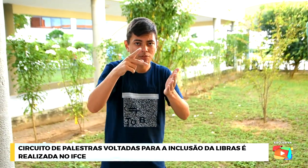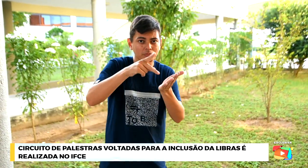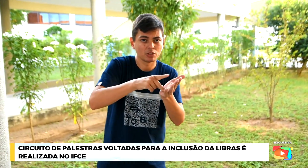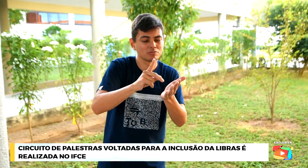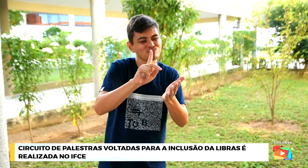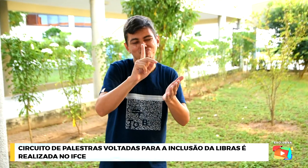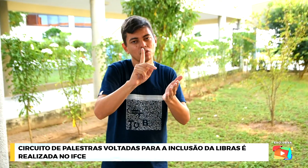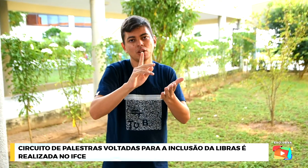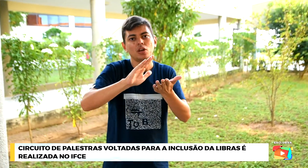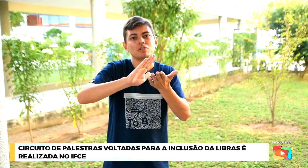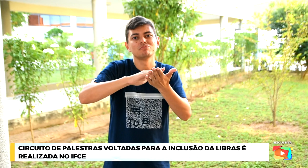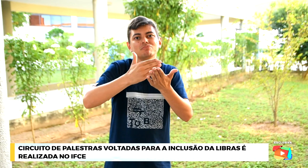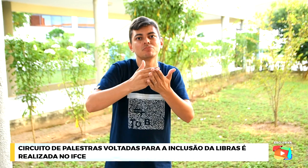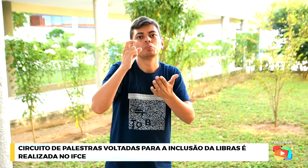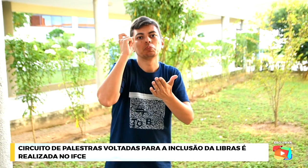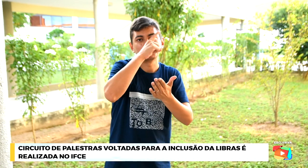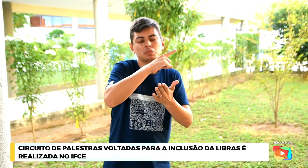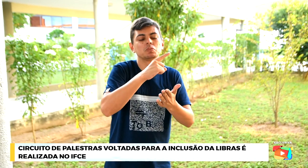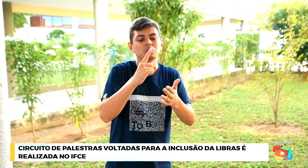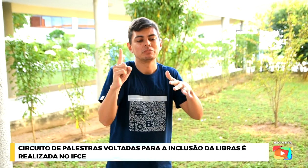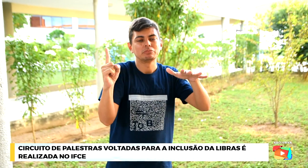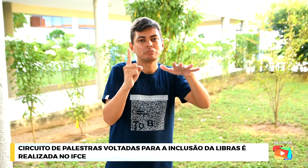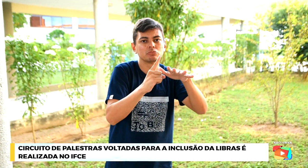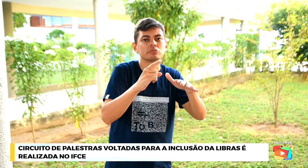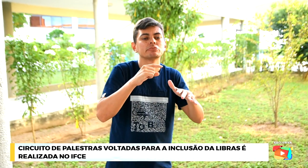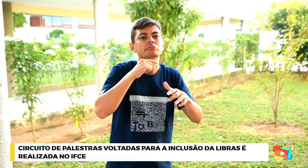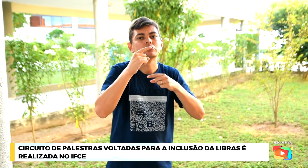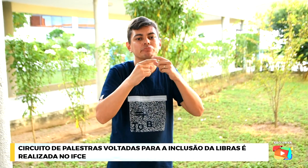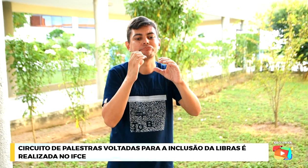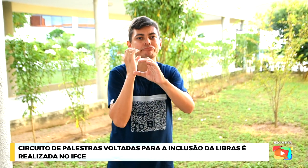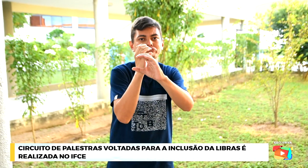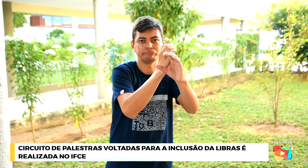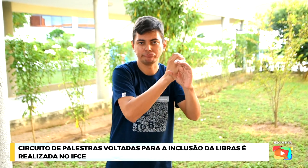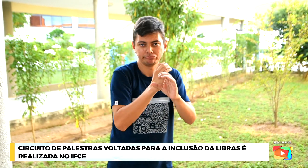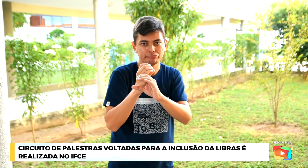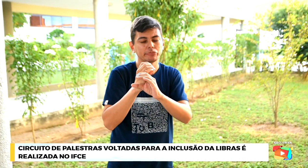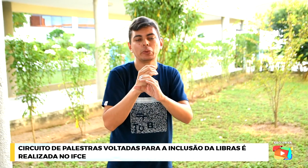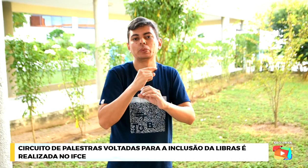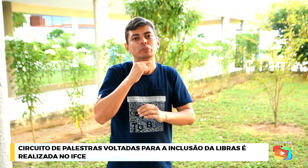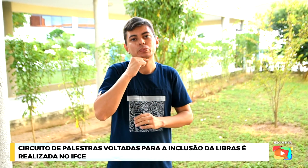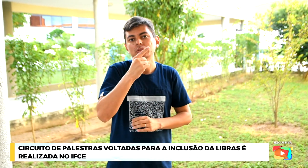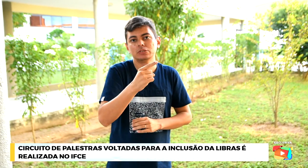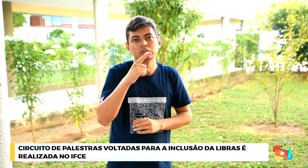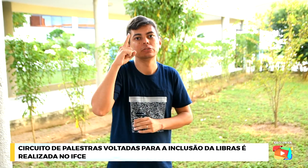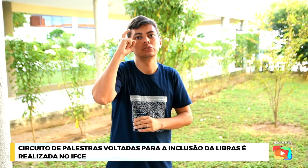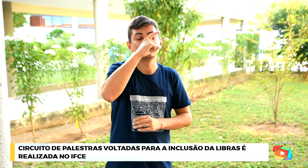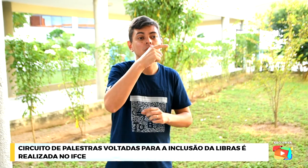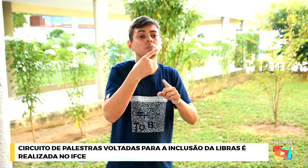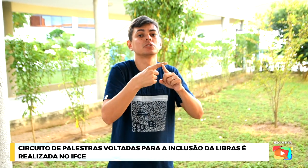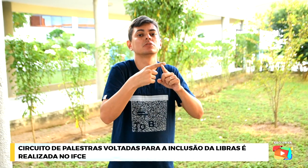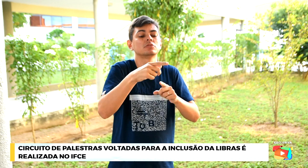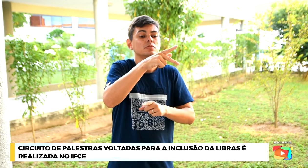Então, a inclusão, para que ela aconteça de fato, ainda falta muito, né?